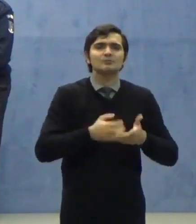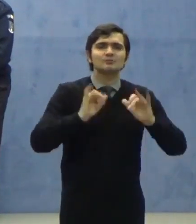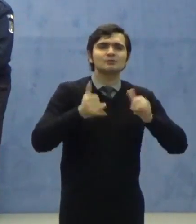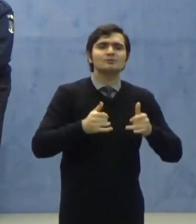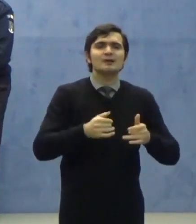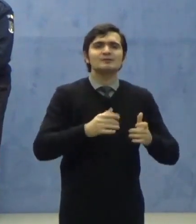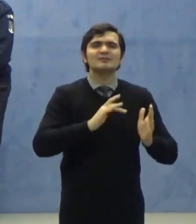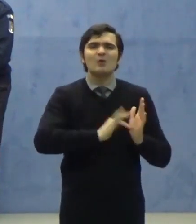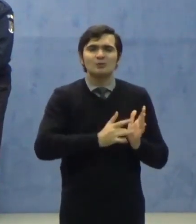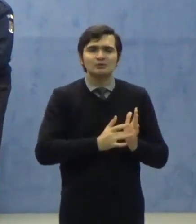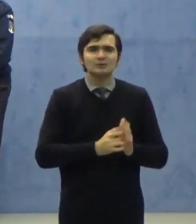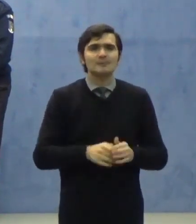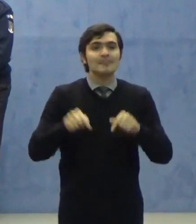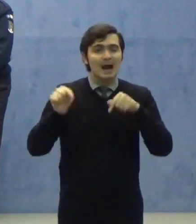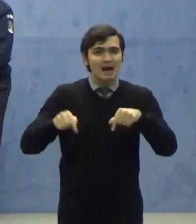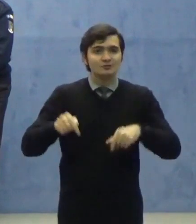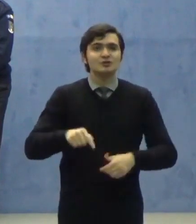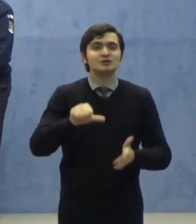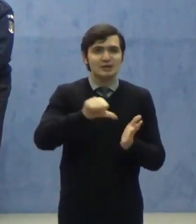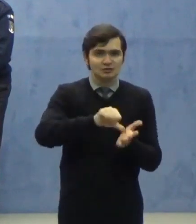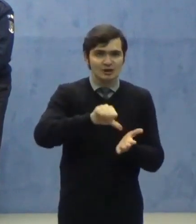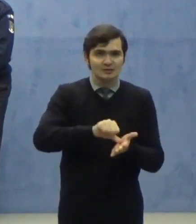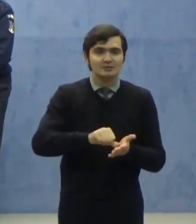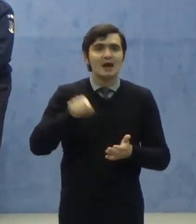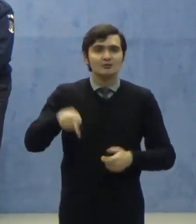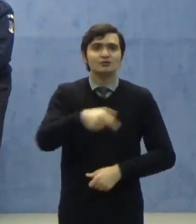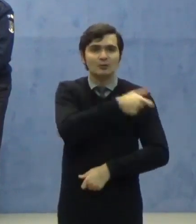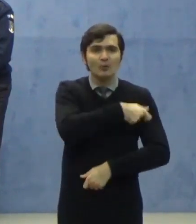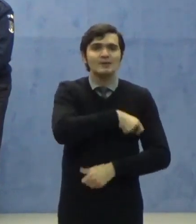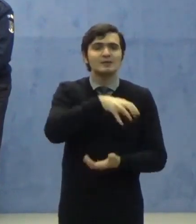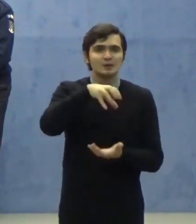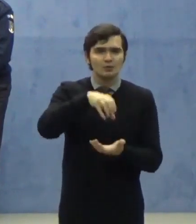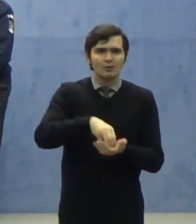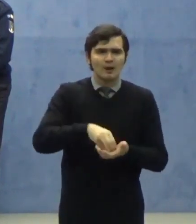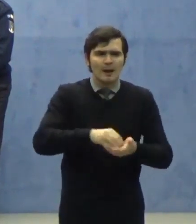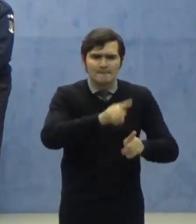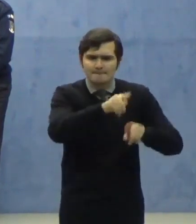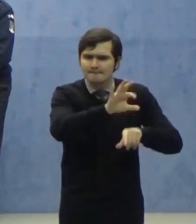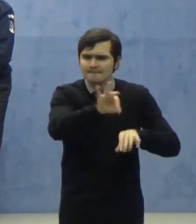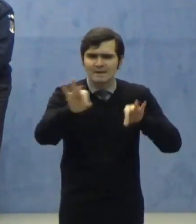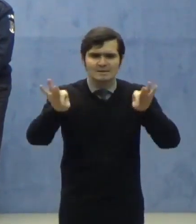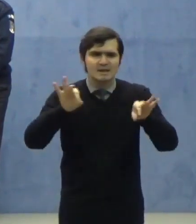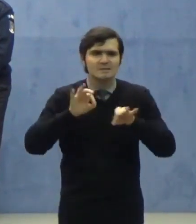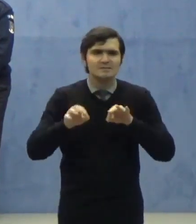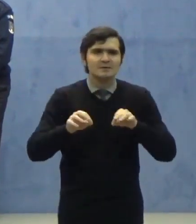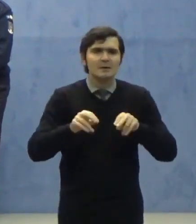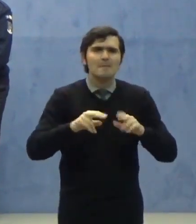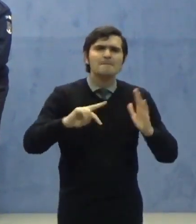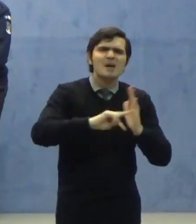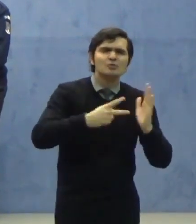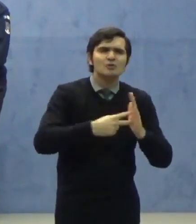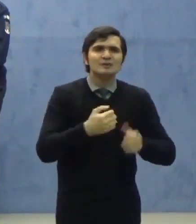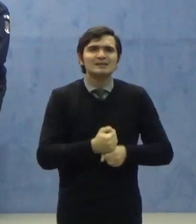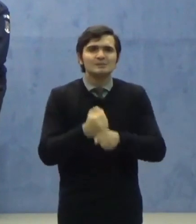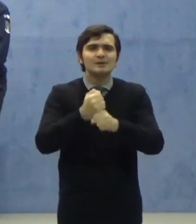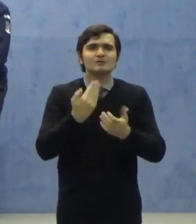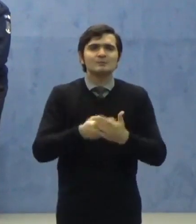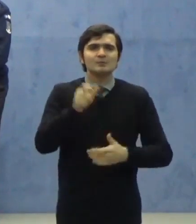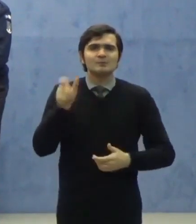Aceste centre și comitete locale identifică modalități de sprijin pentru persoanele prevăzute la liniatul 1.